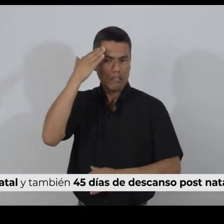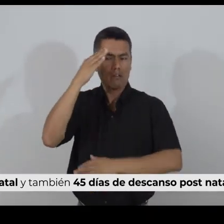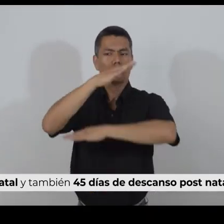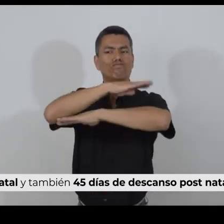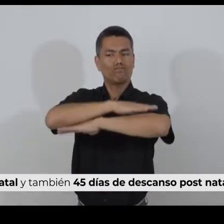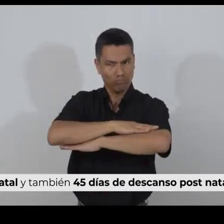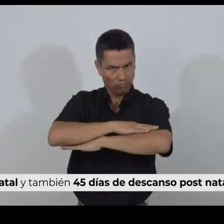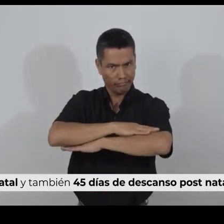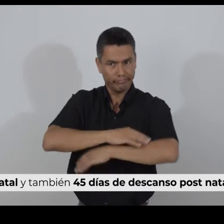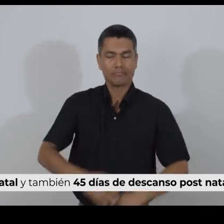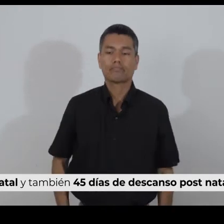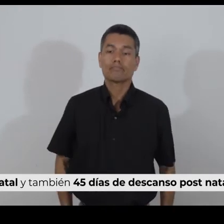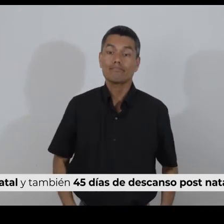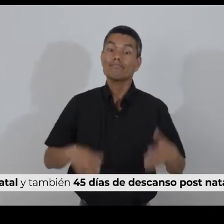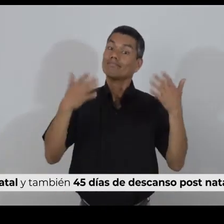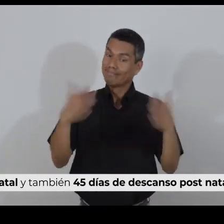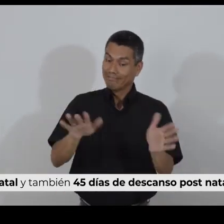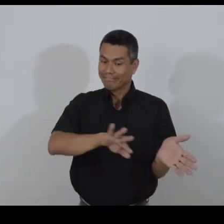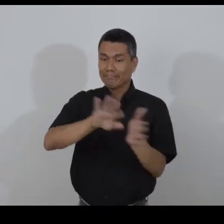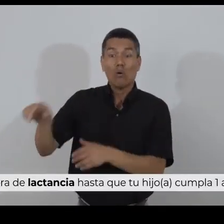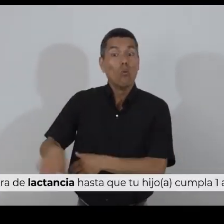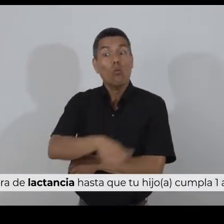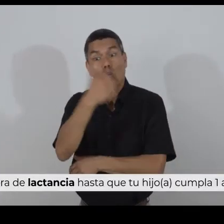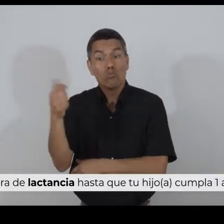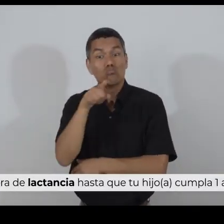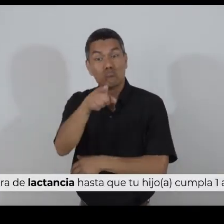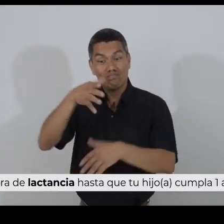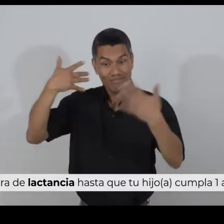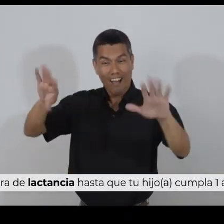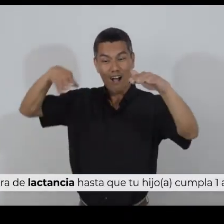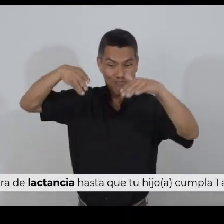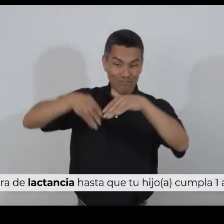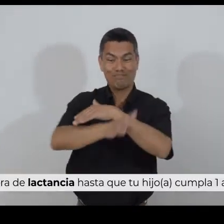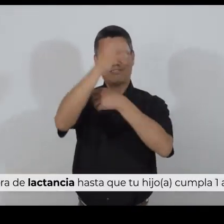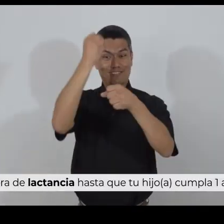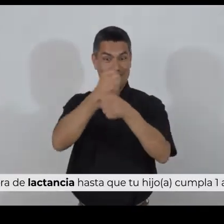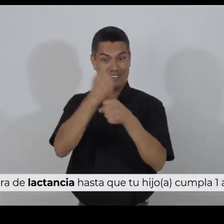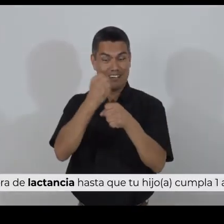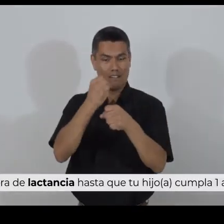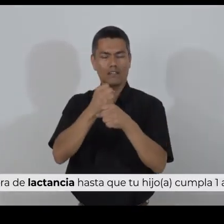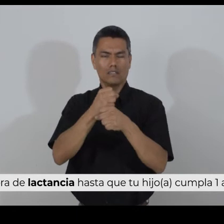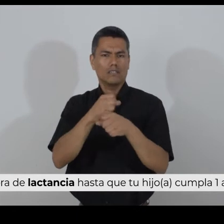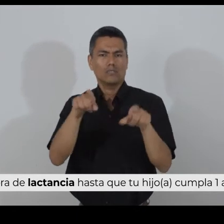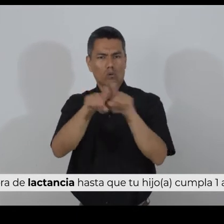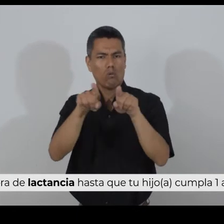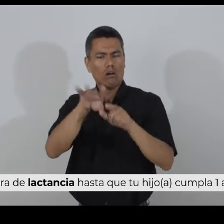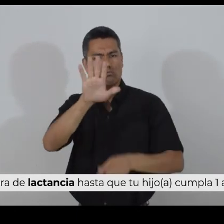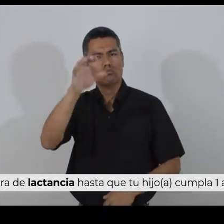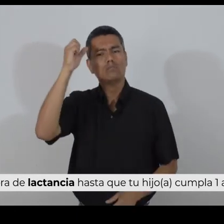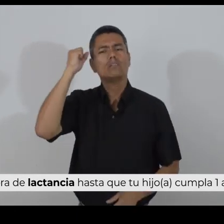total, 90 días. Una hora para la lactancia hasta que tu hijo